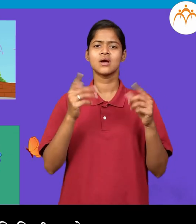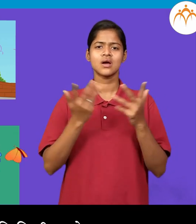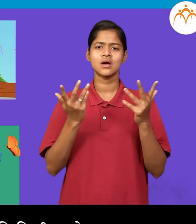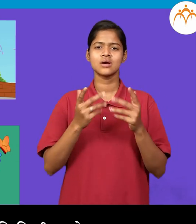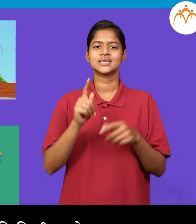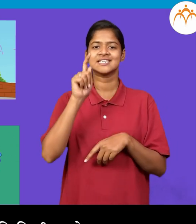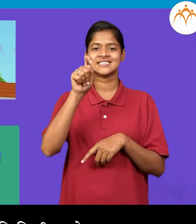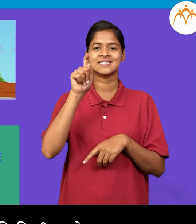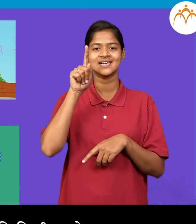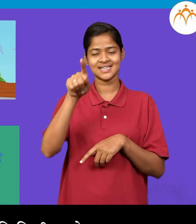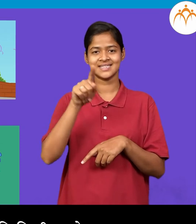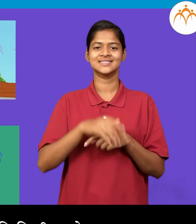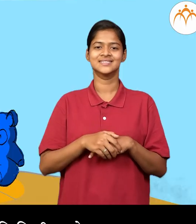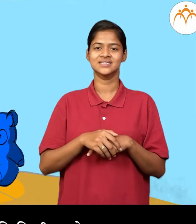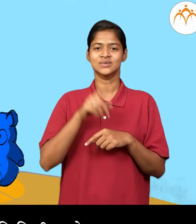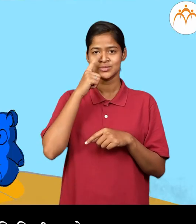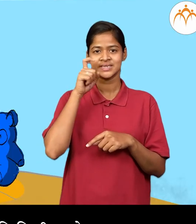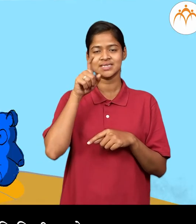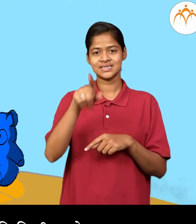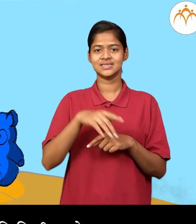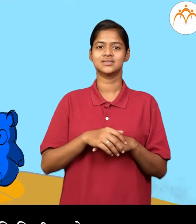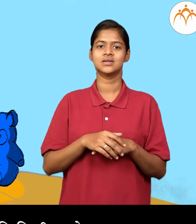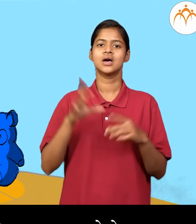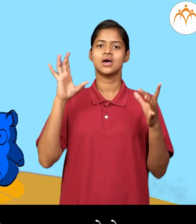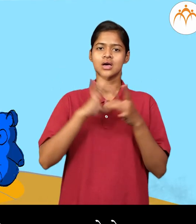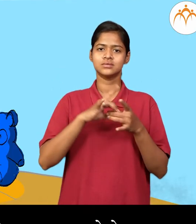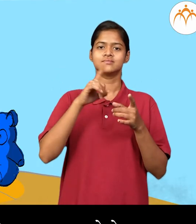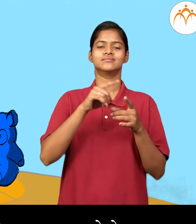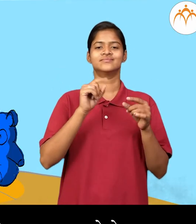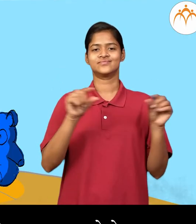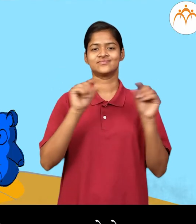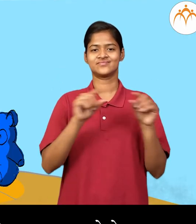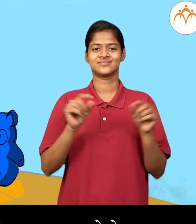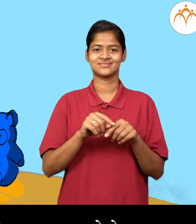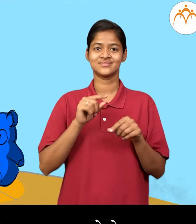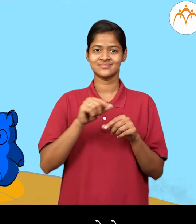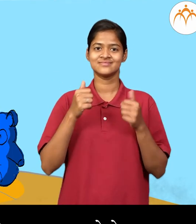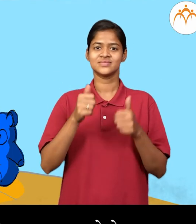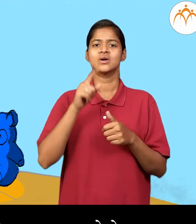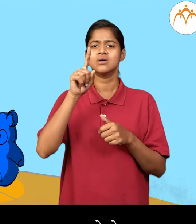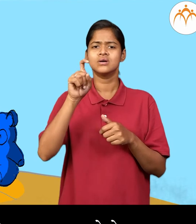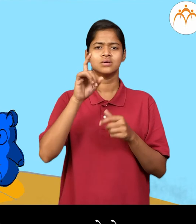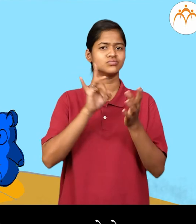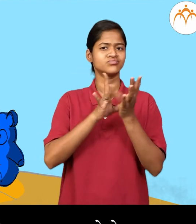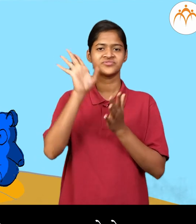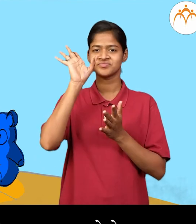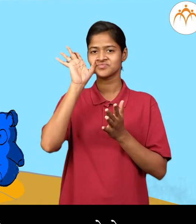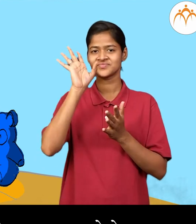ईशा बद्दली लेले आहे आता पण ईशाचा एवजी कोणते शब्दवा पराईचे